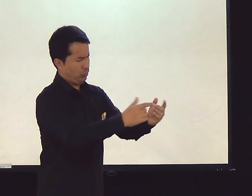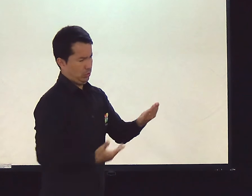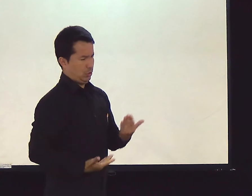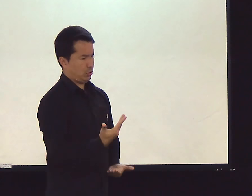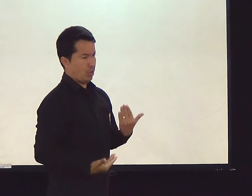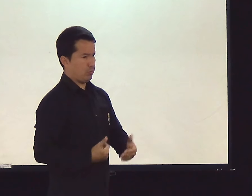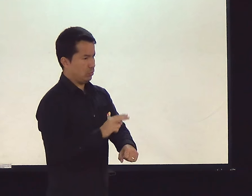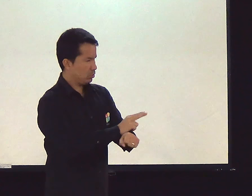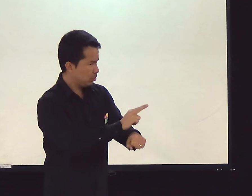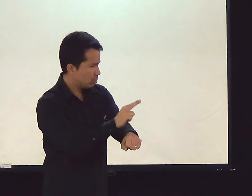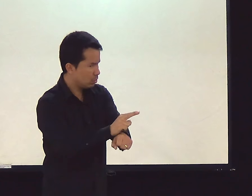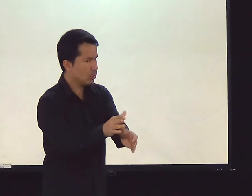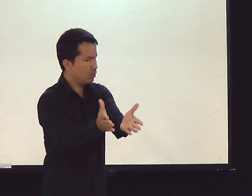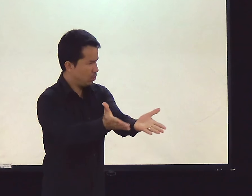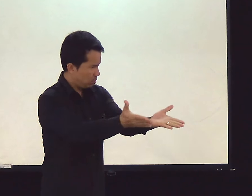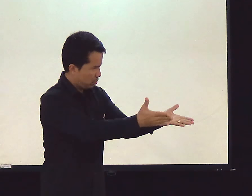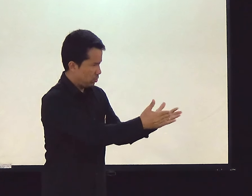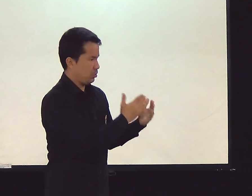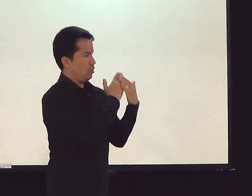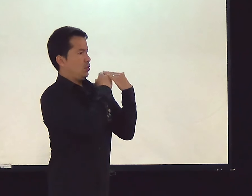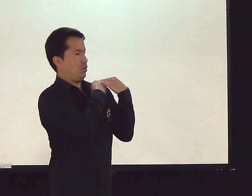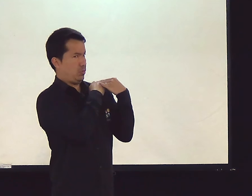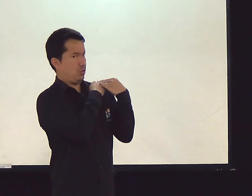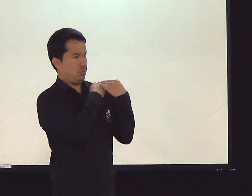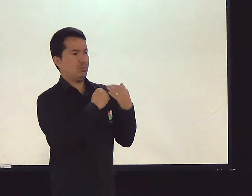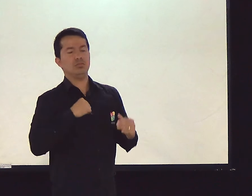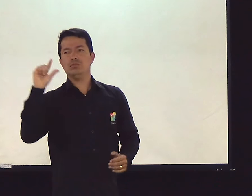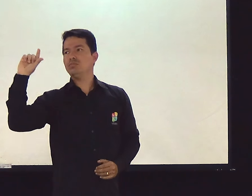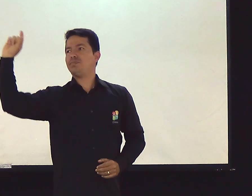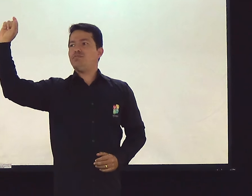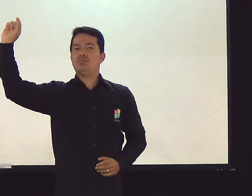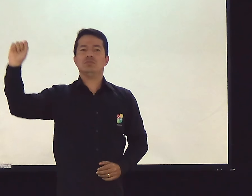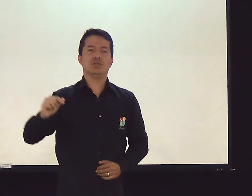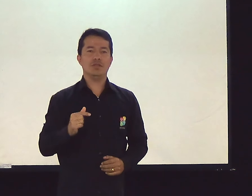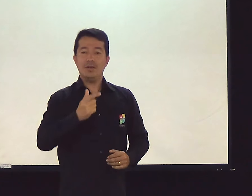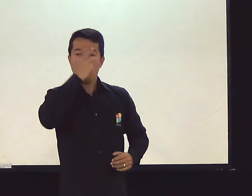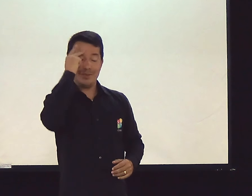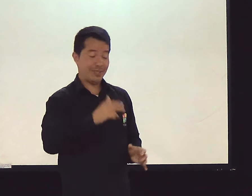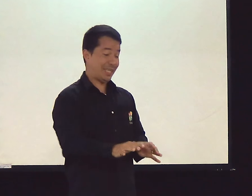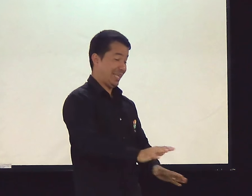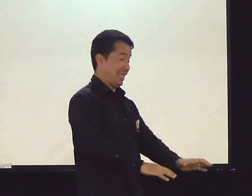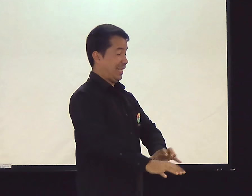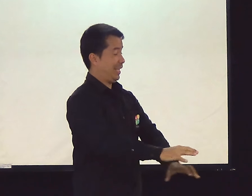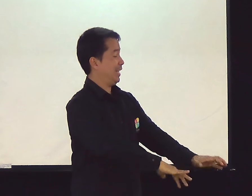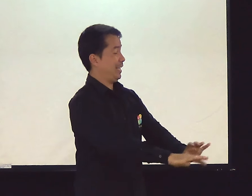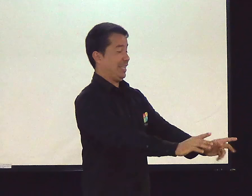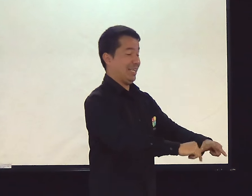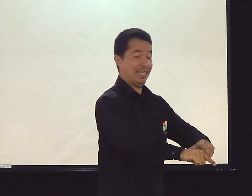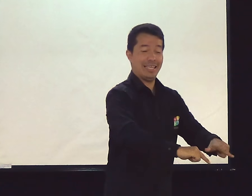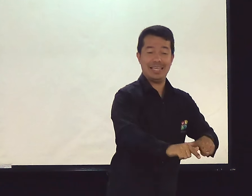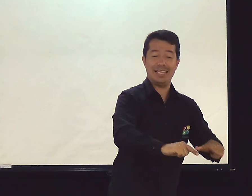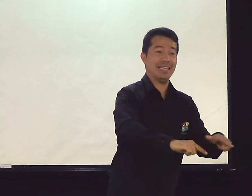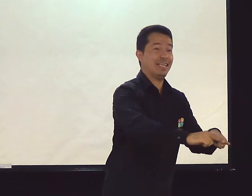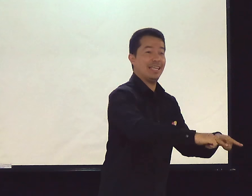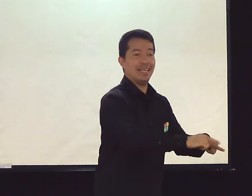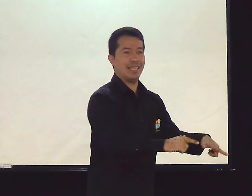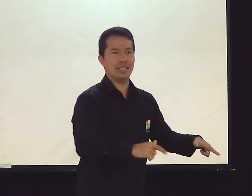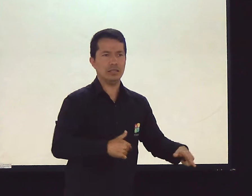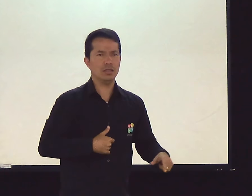Jesus voltará, sim, como um homem que sai de viagem, mas antes deixa as tarefas para os seus encarregados. Os empregados fazem suas